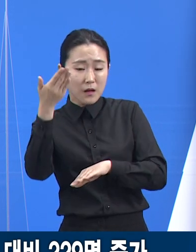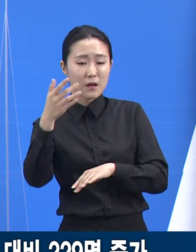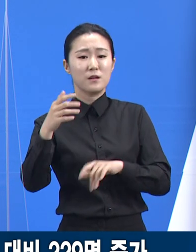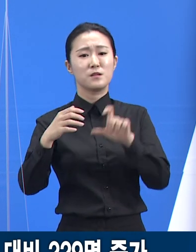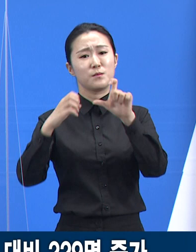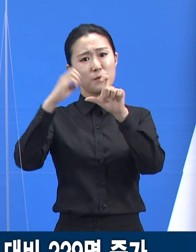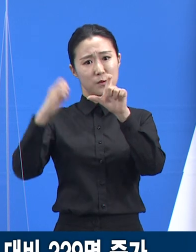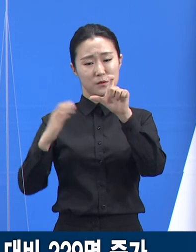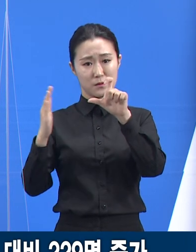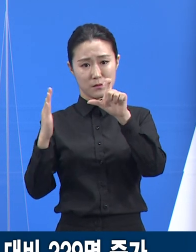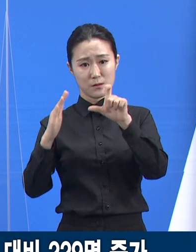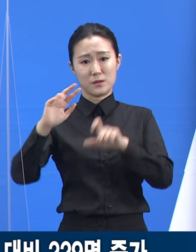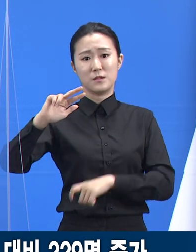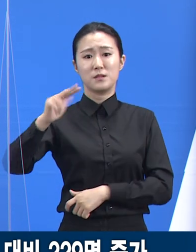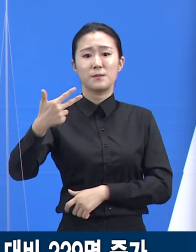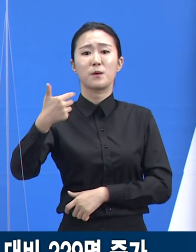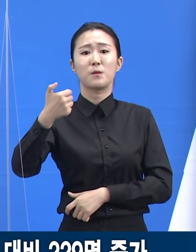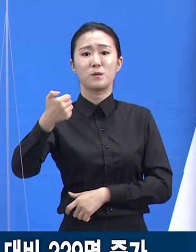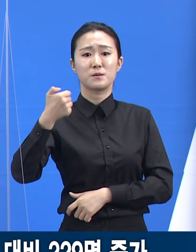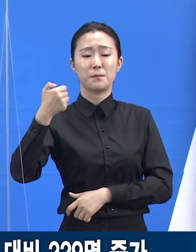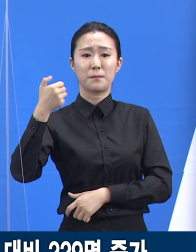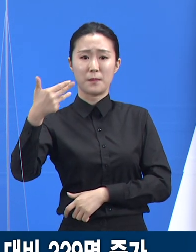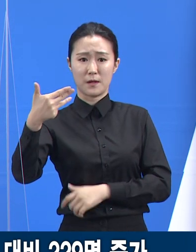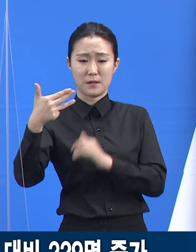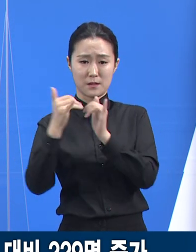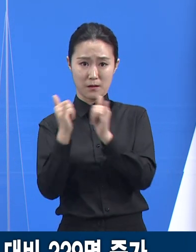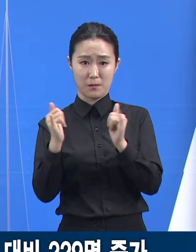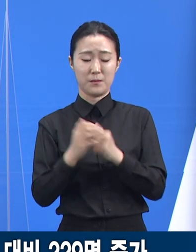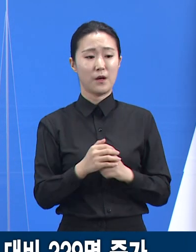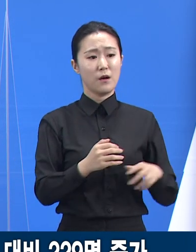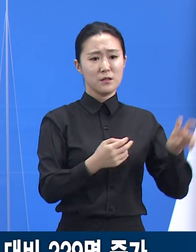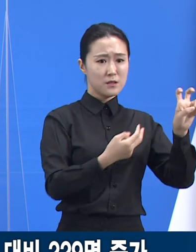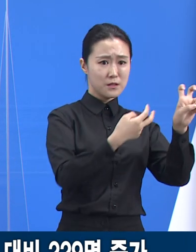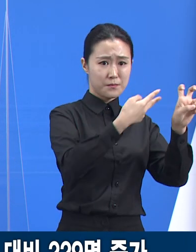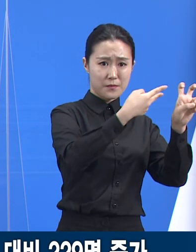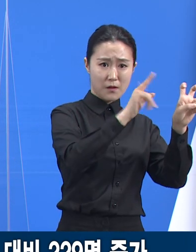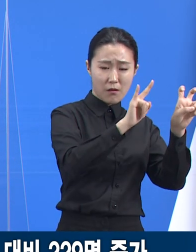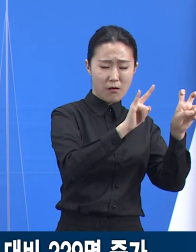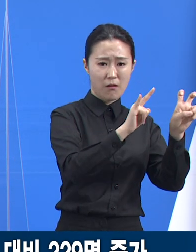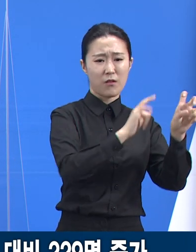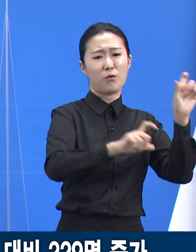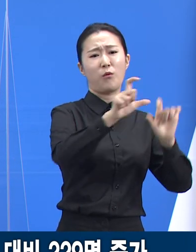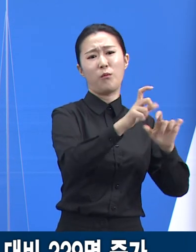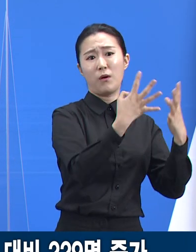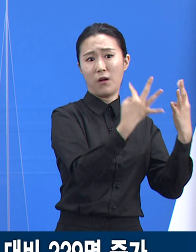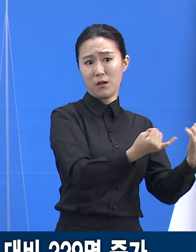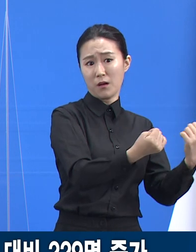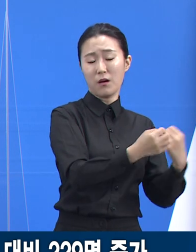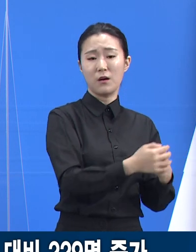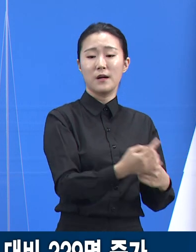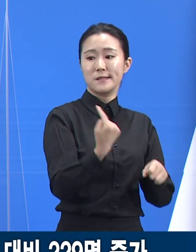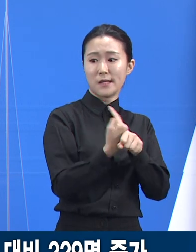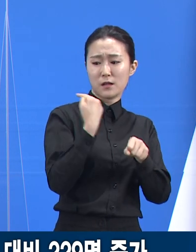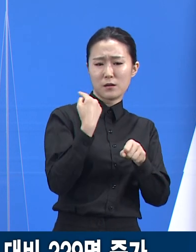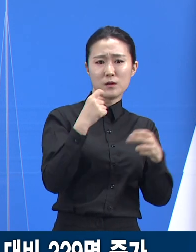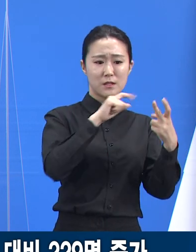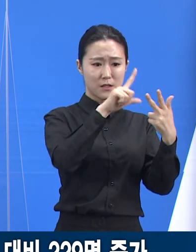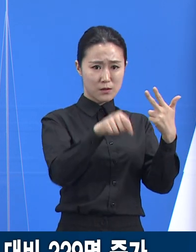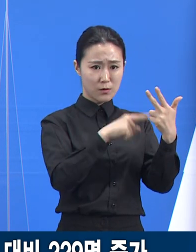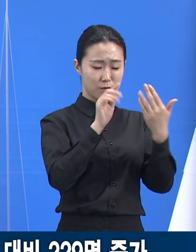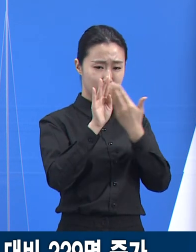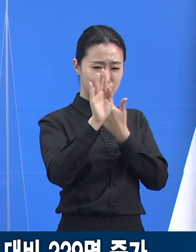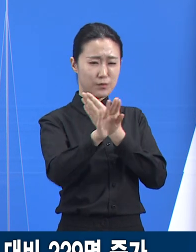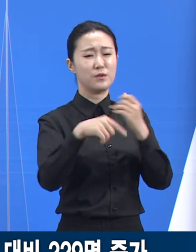758명으로 20대 확진자 수가 60세 이상 확진자 수보다 많아진 것은 작년 7월 이후로 1년 만에